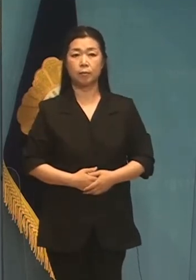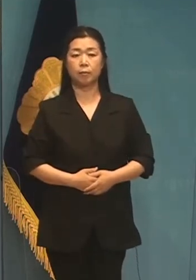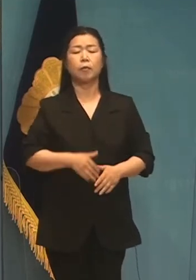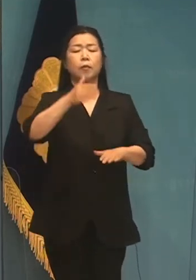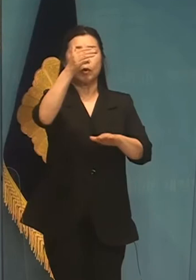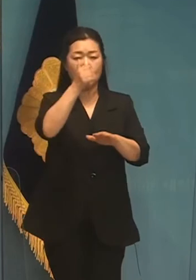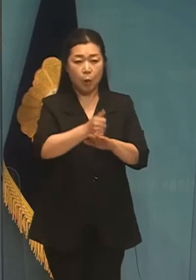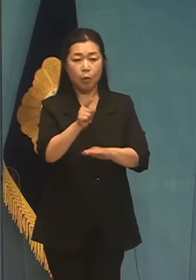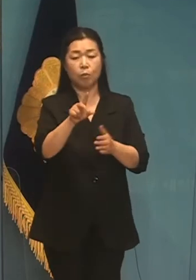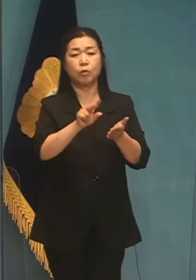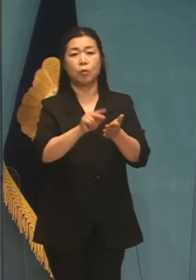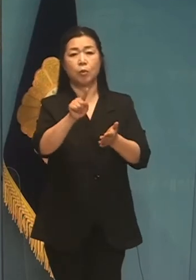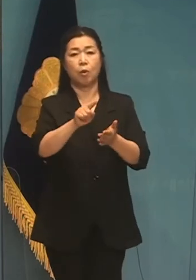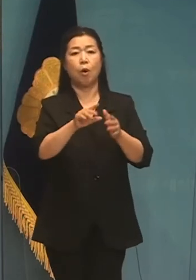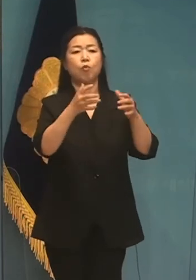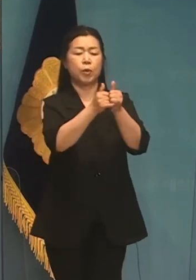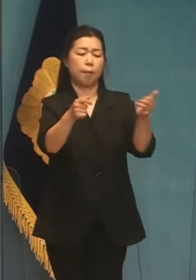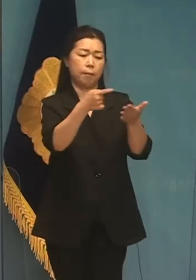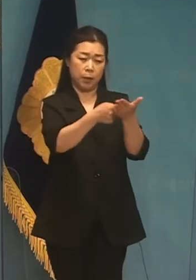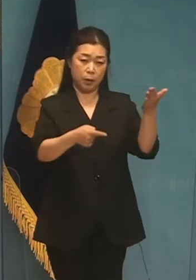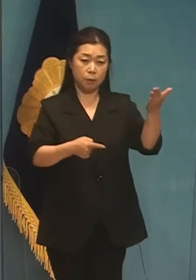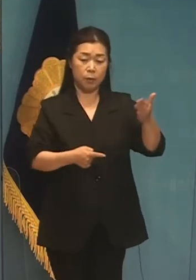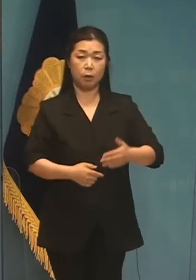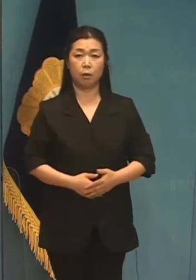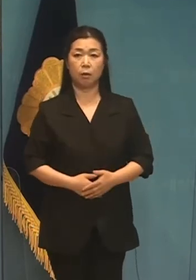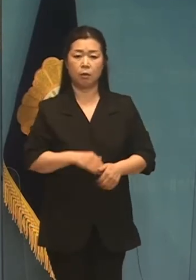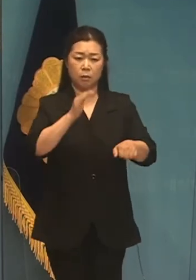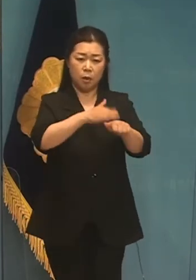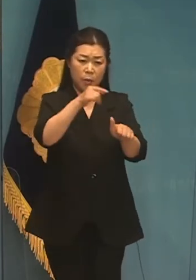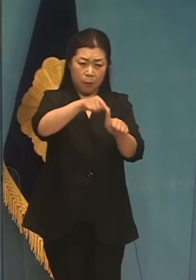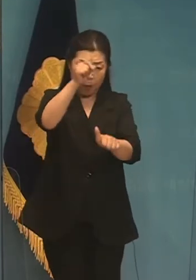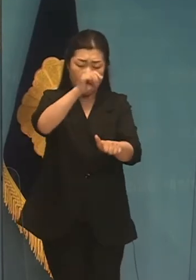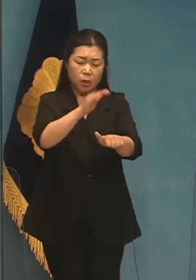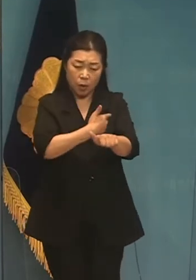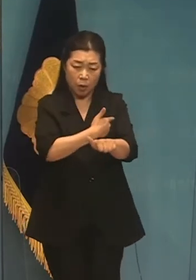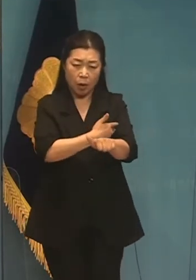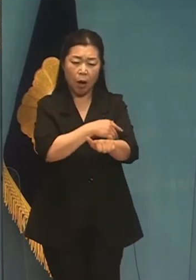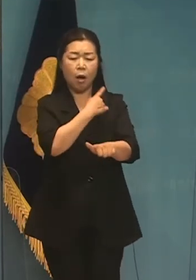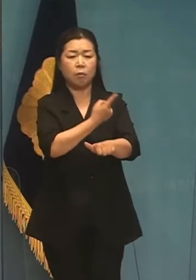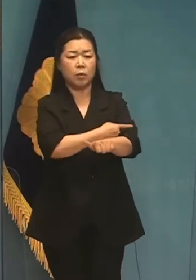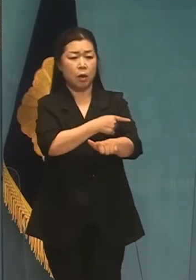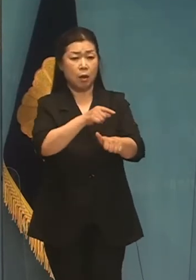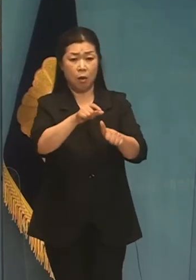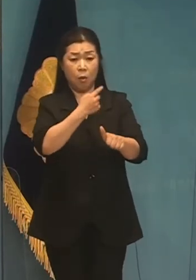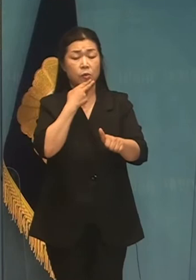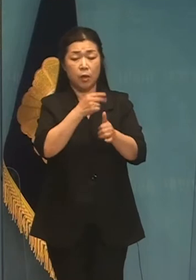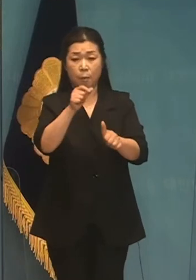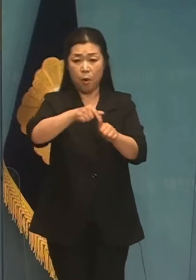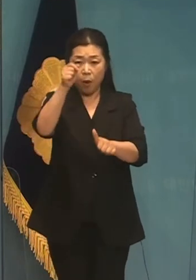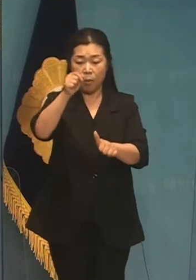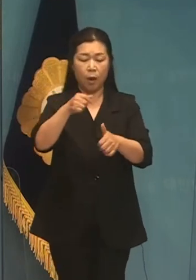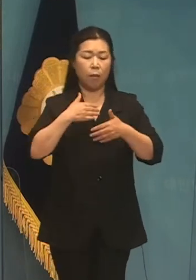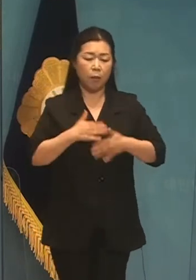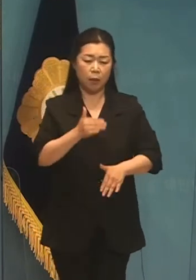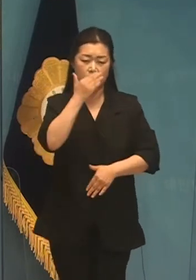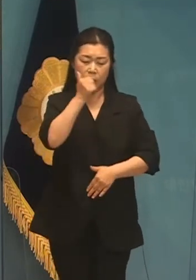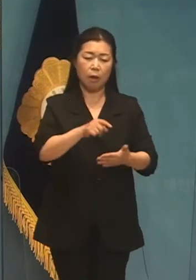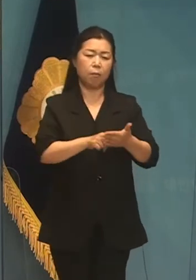결국 이는 국민의 피해로 돌아갑니다. 잘못된 인사, 무능한 인사로 인한 필요감과 무력감이